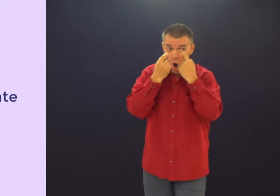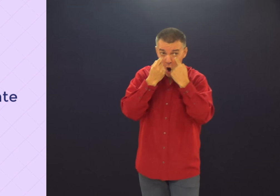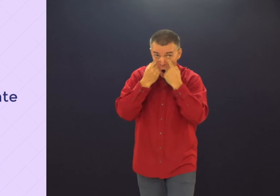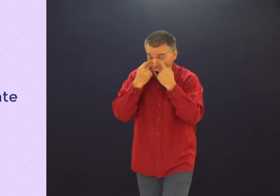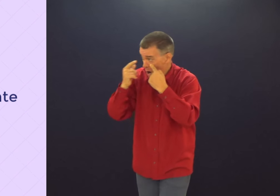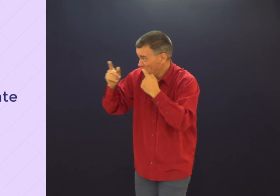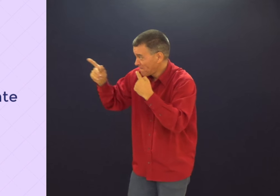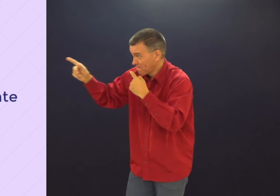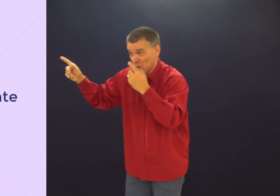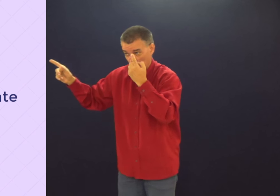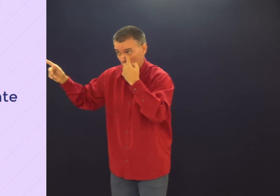Mas olha só.